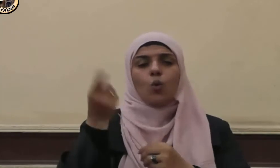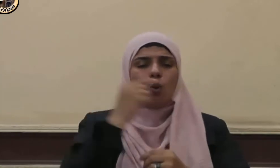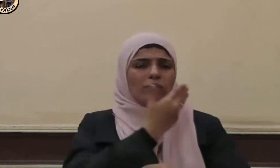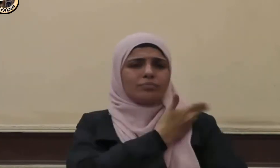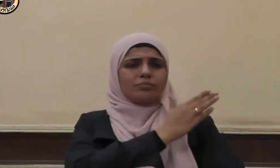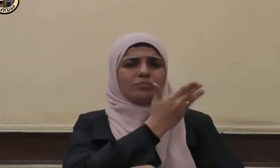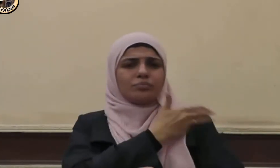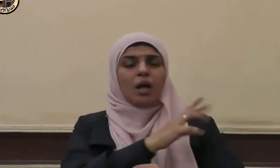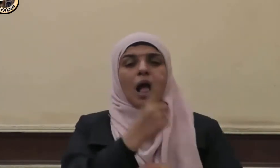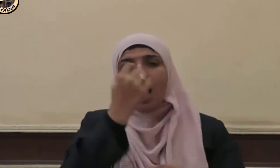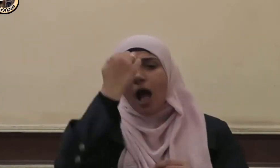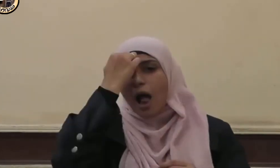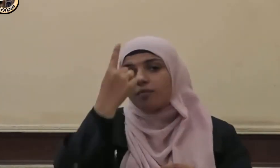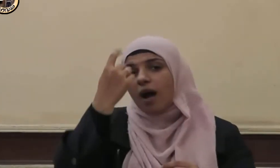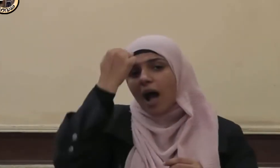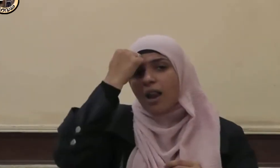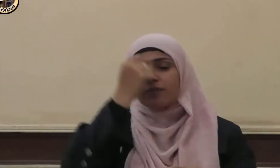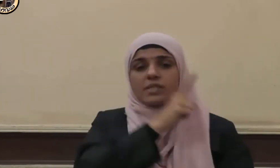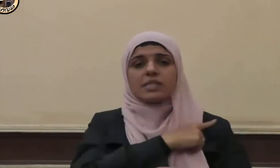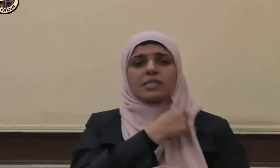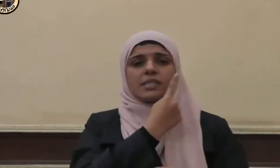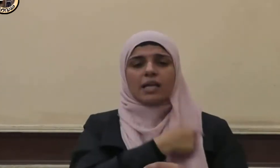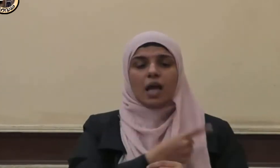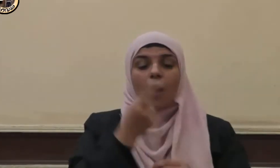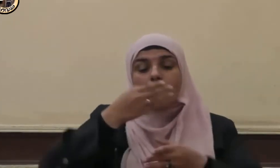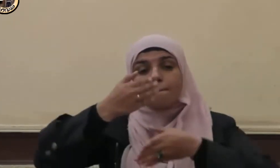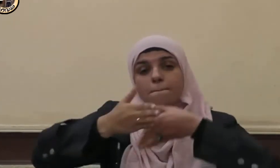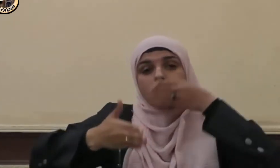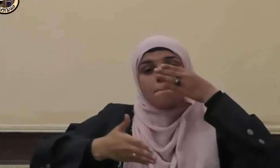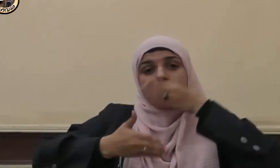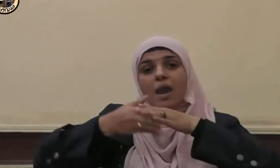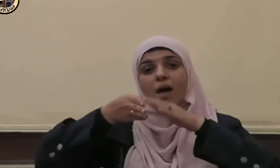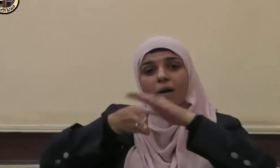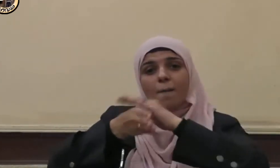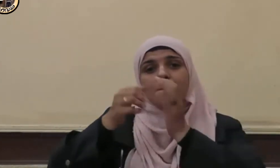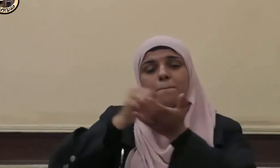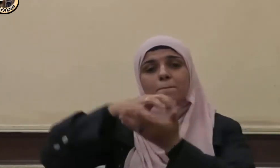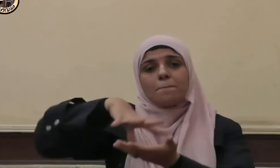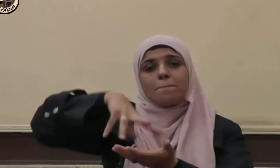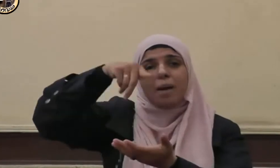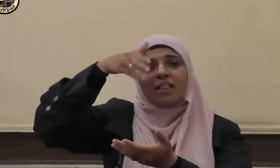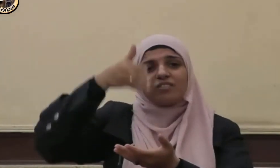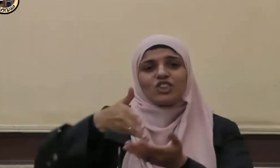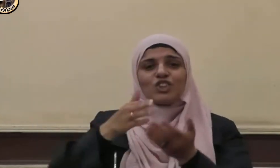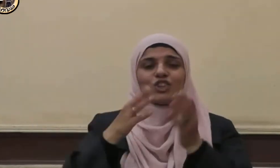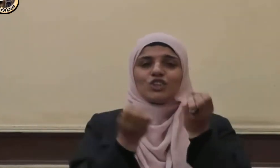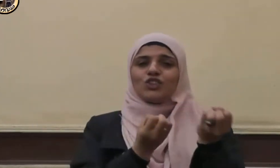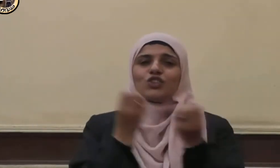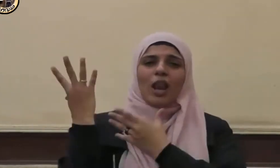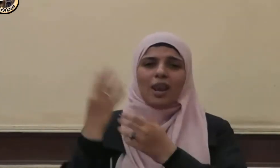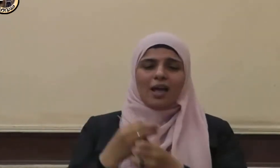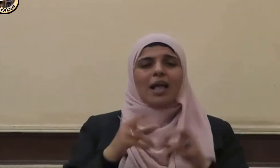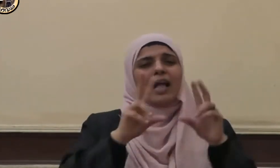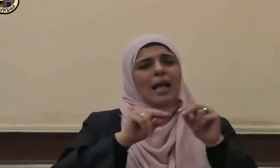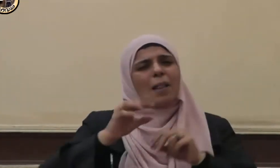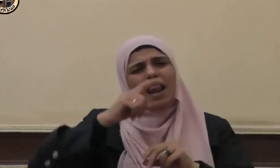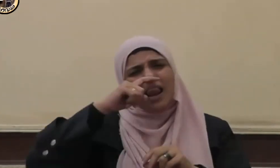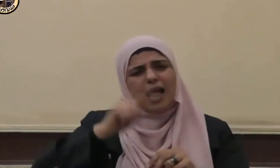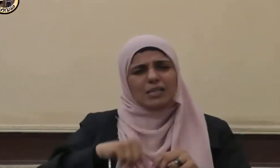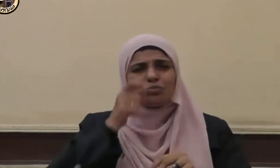ألف سيئة وبنى له بيتا في الجنة كما ينبغي للمسلمين أن يذكر